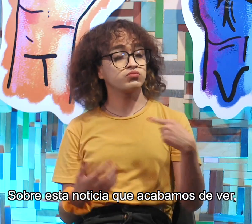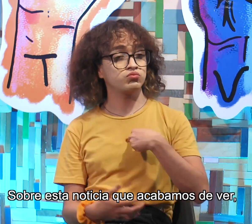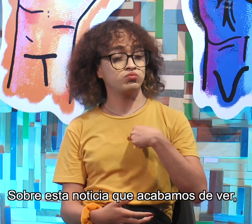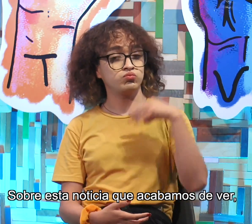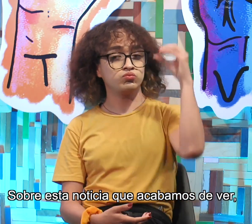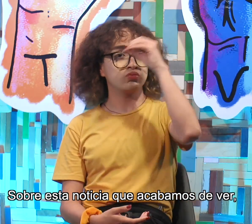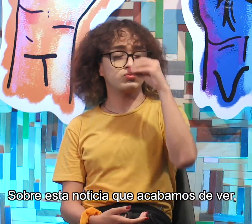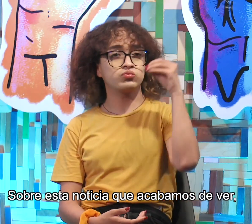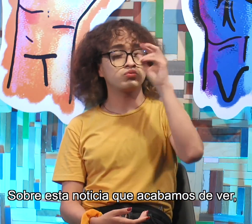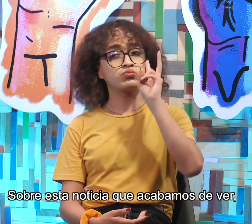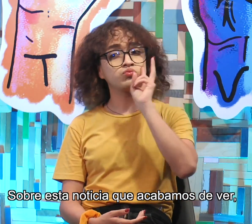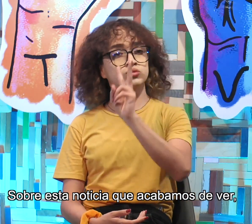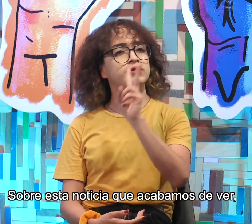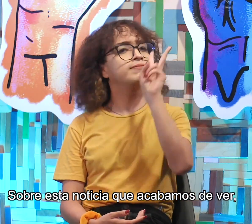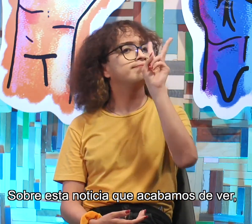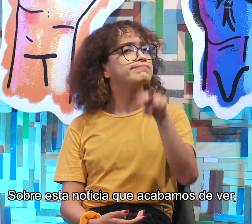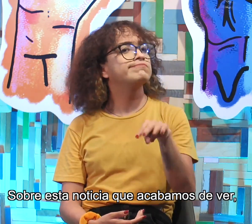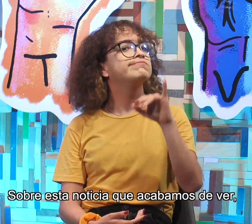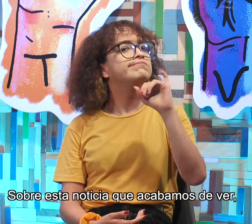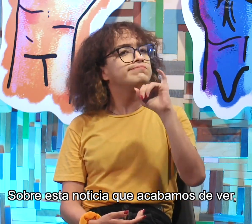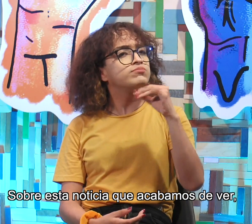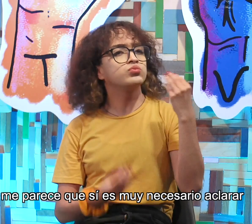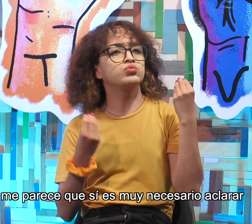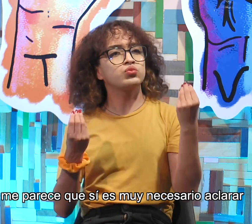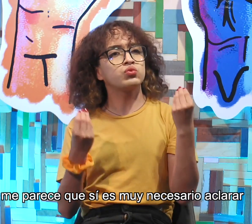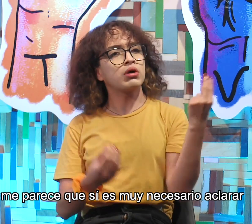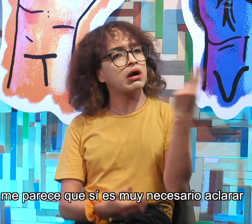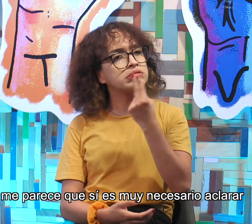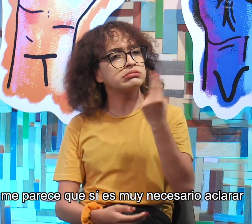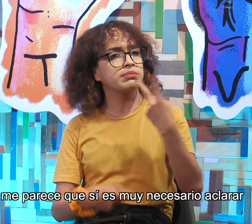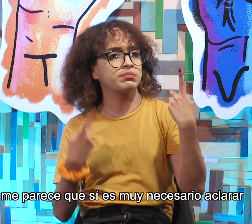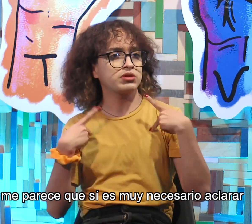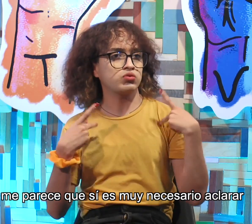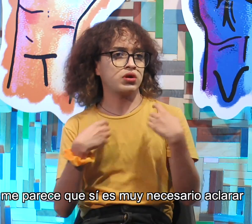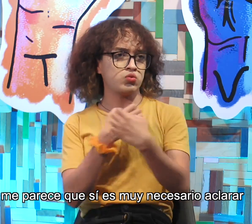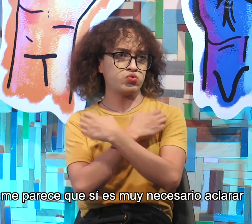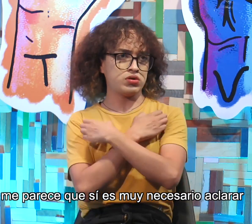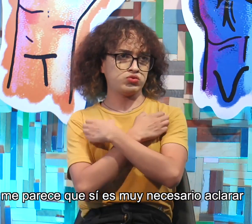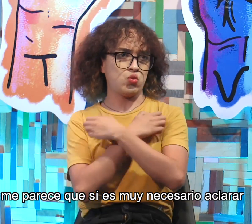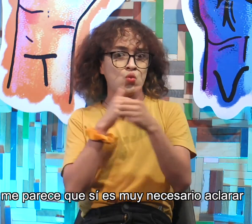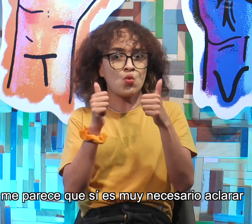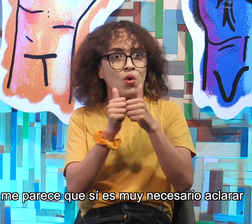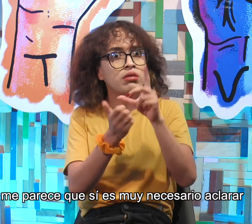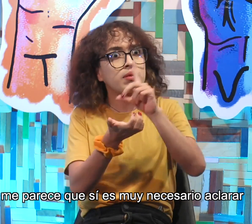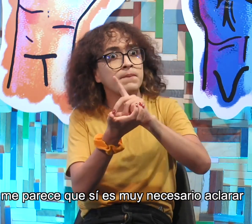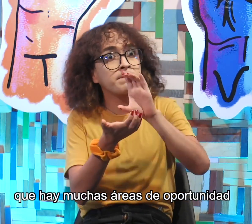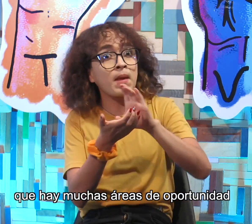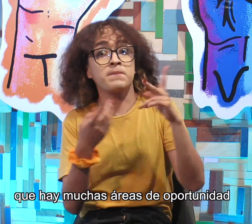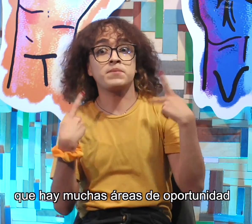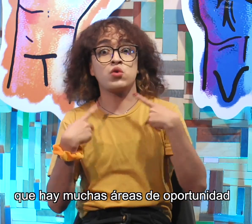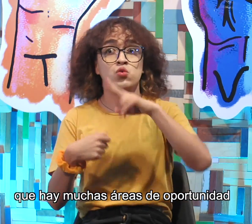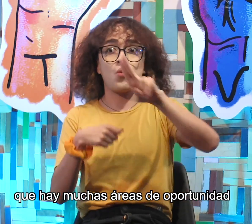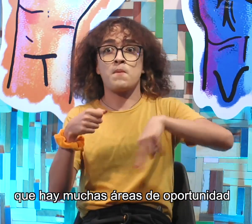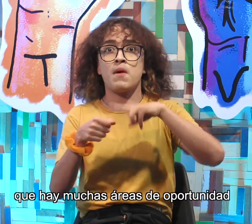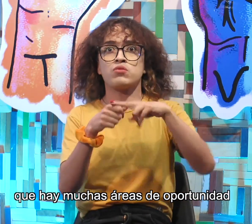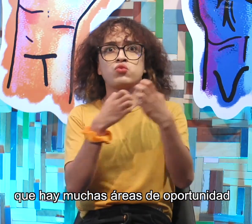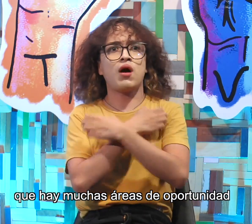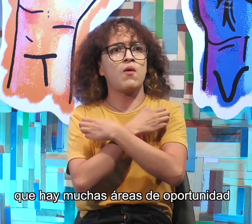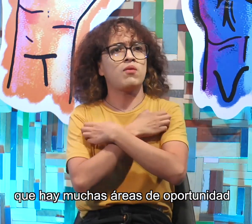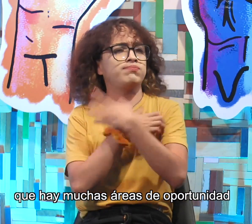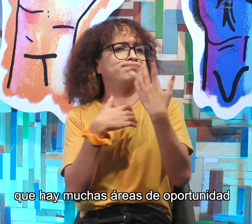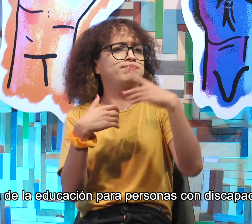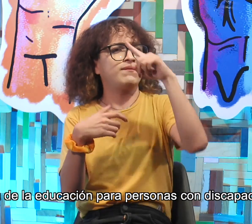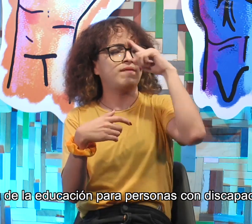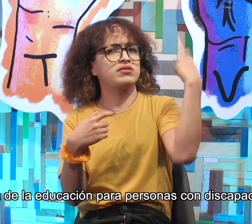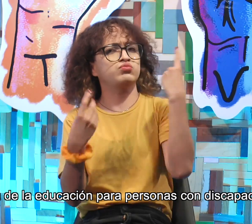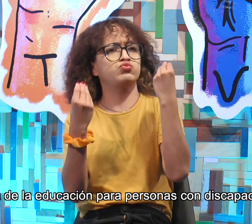Sobre esta noticia que acabamos de ver, me parece que sí es muy importante aclarar que hay muchas áreas